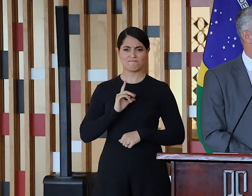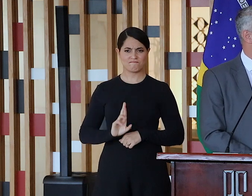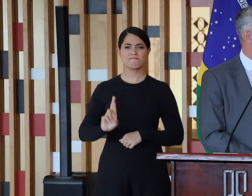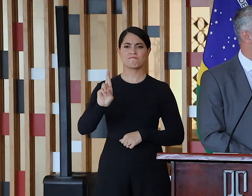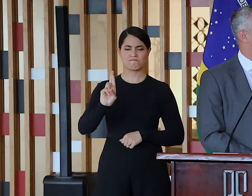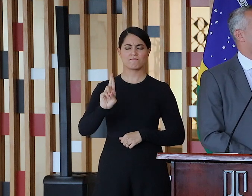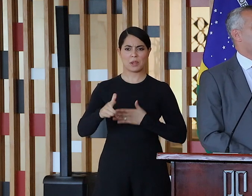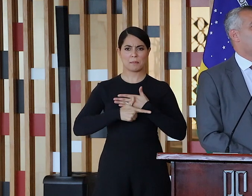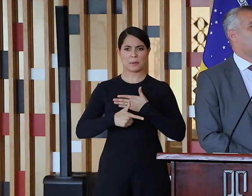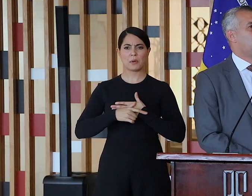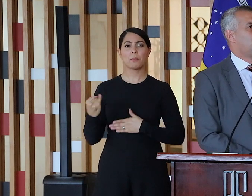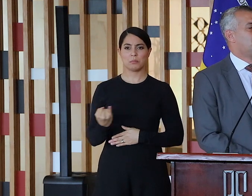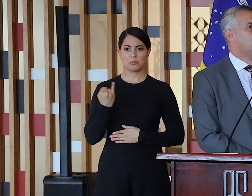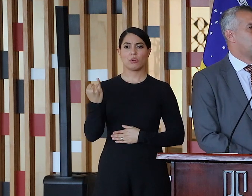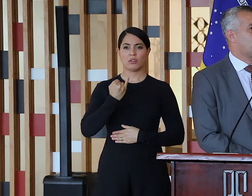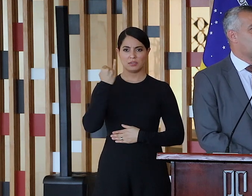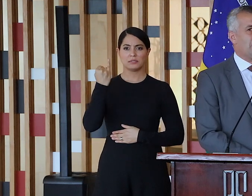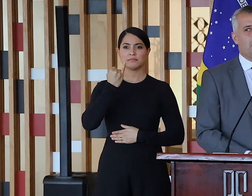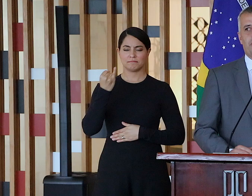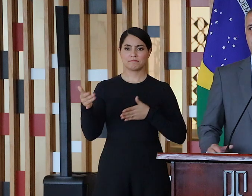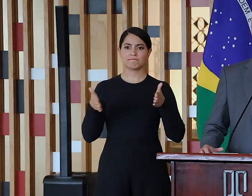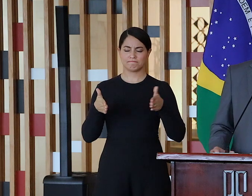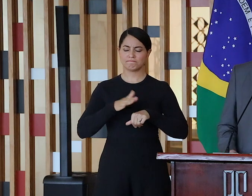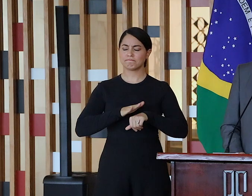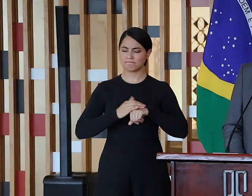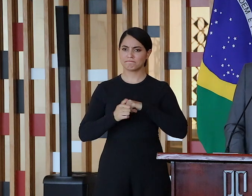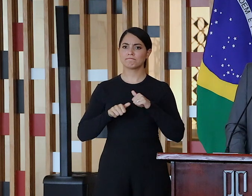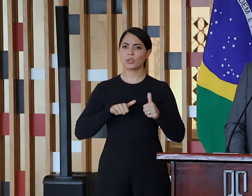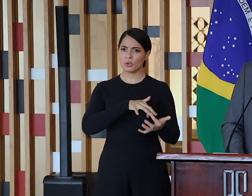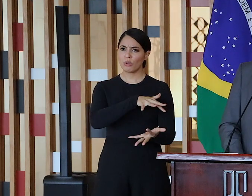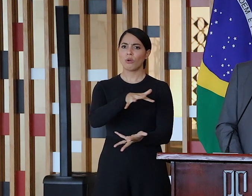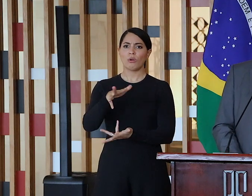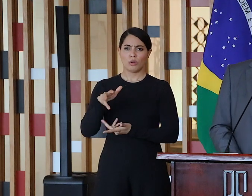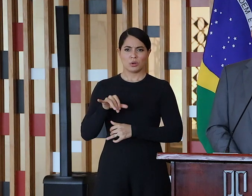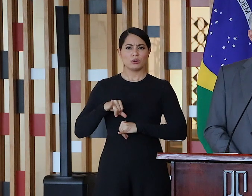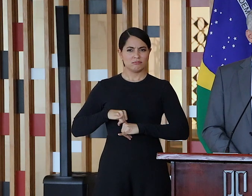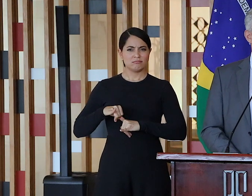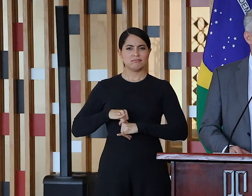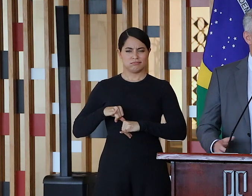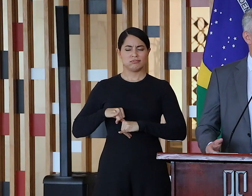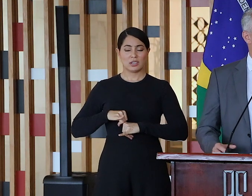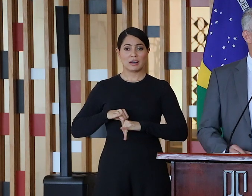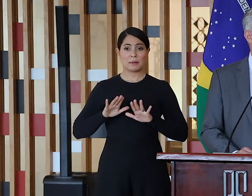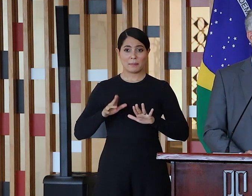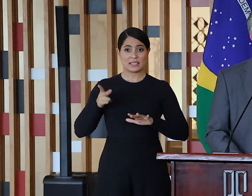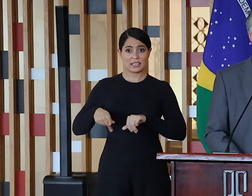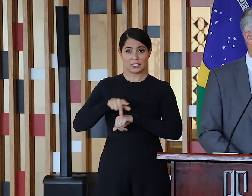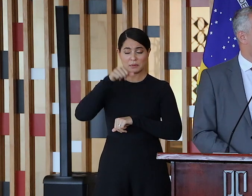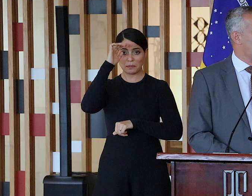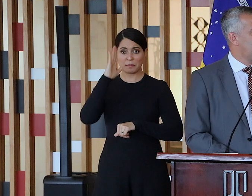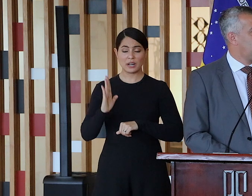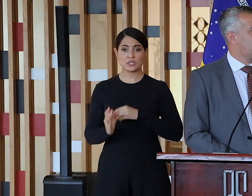importantíssimo nessa pandemia. O mundo assolado por essa pandemia, o Brasil criou, inclusive, na